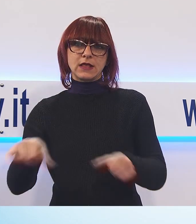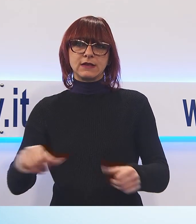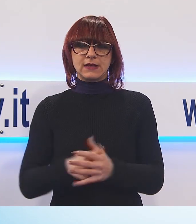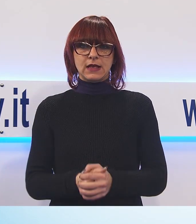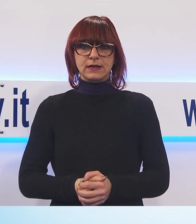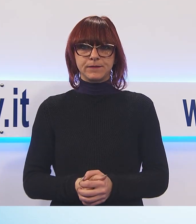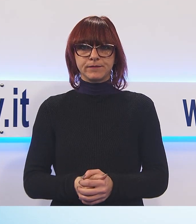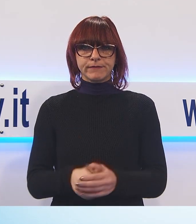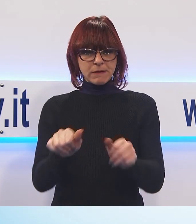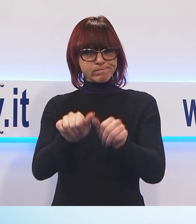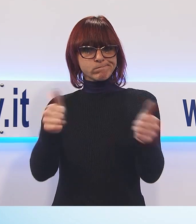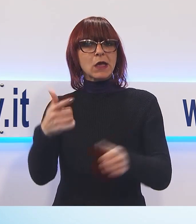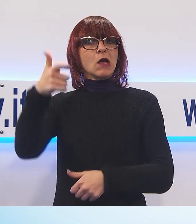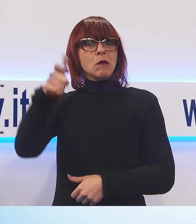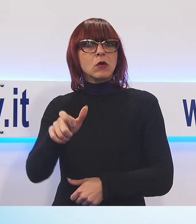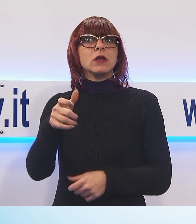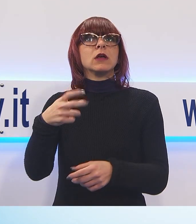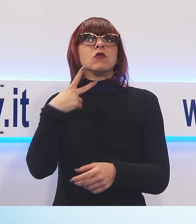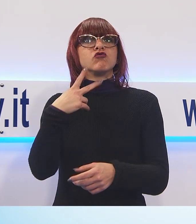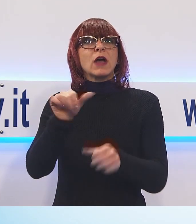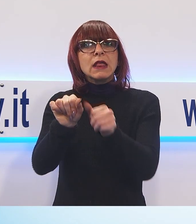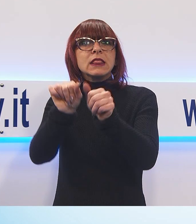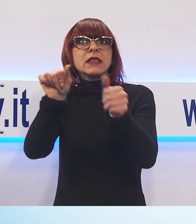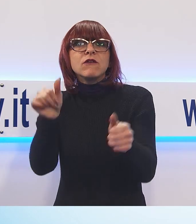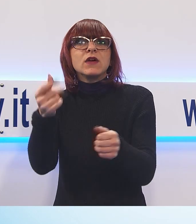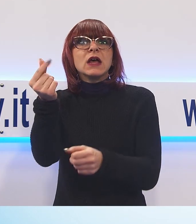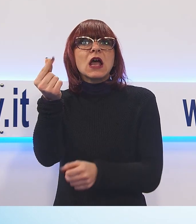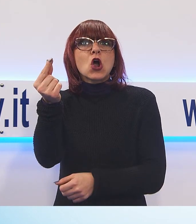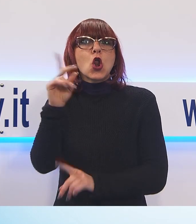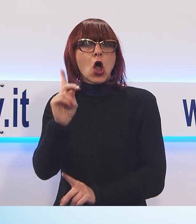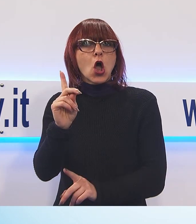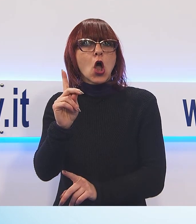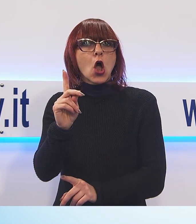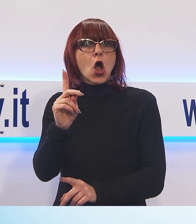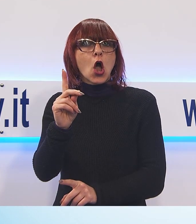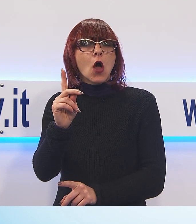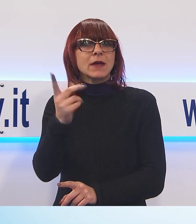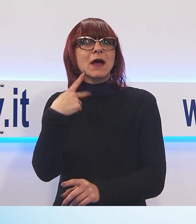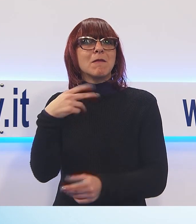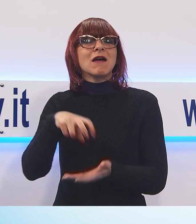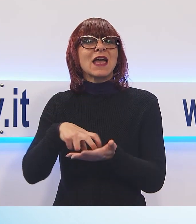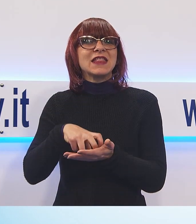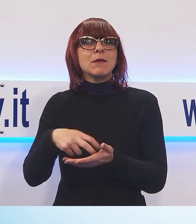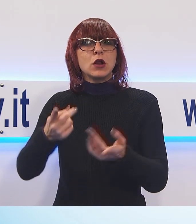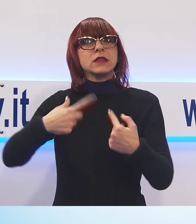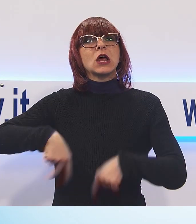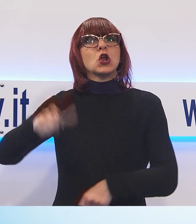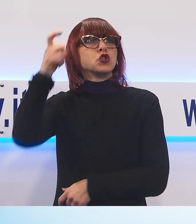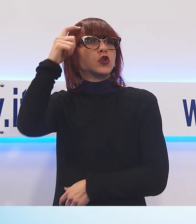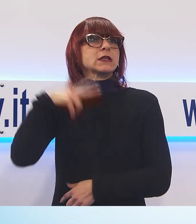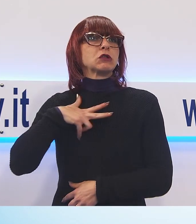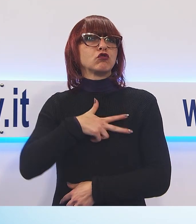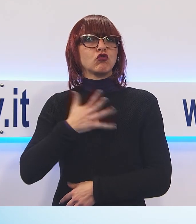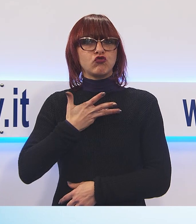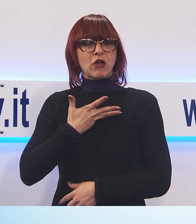diversa del saldo economico ma illumina anche la debolezza del nostro Stato sociale. Basti pensare che il valore